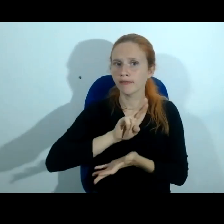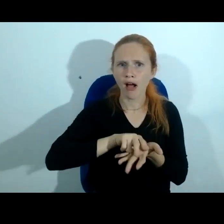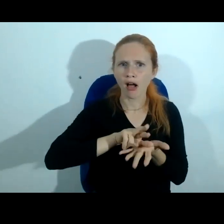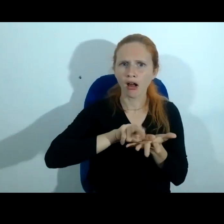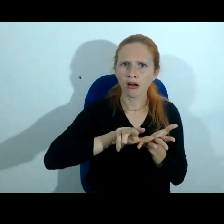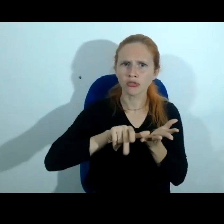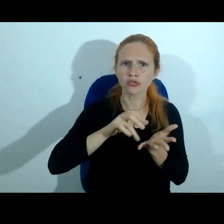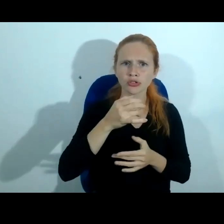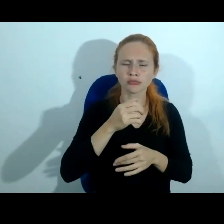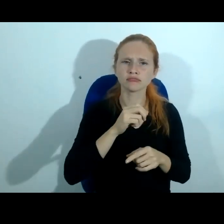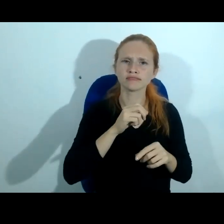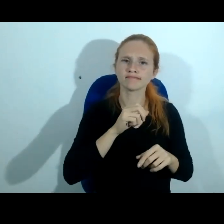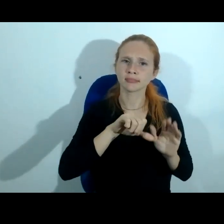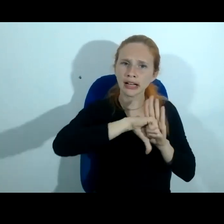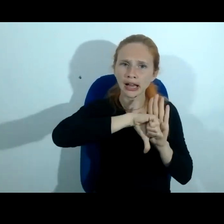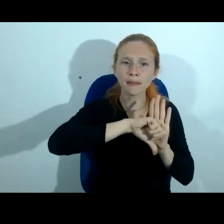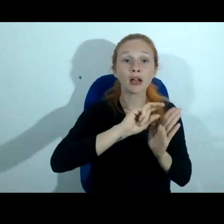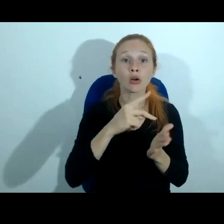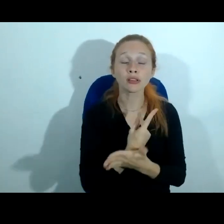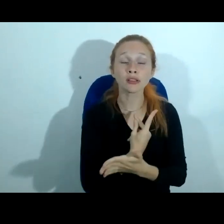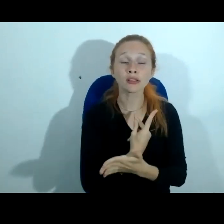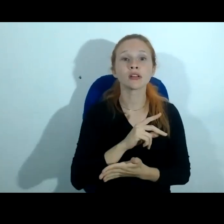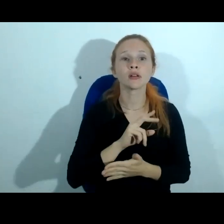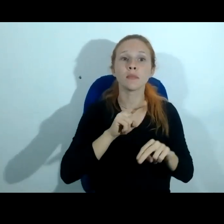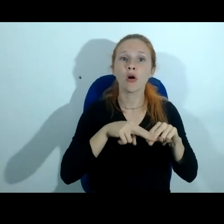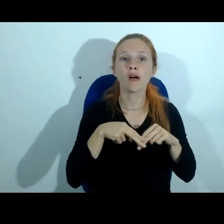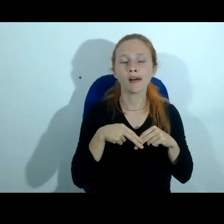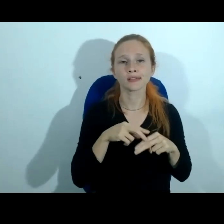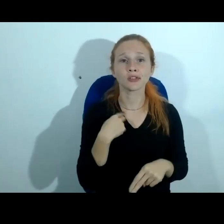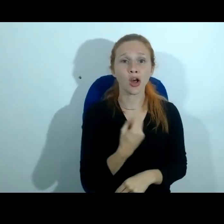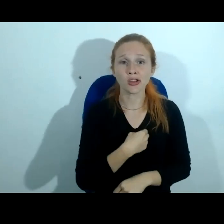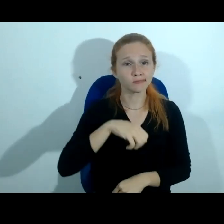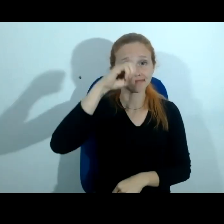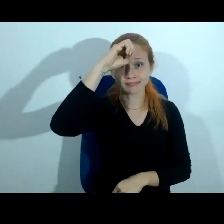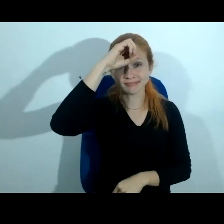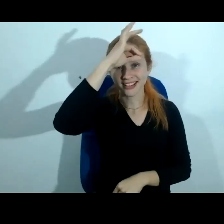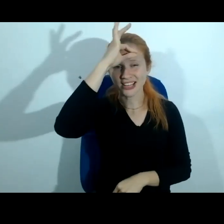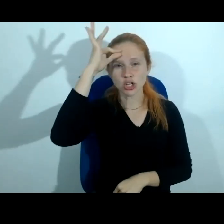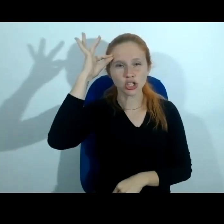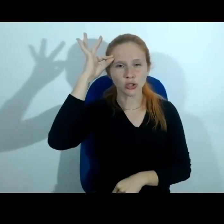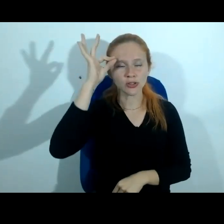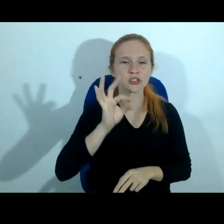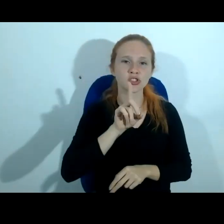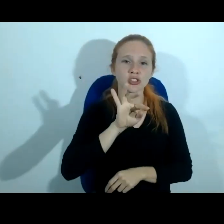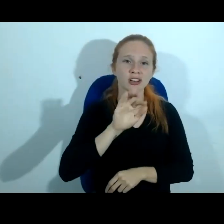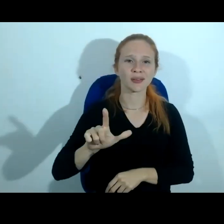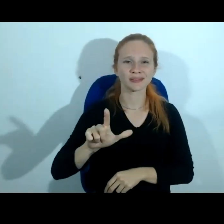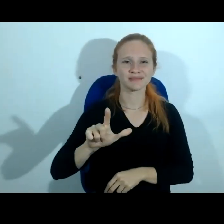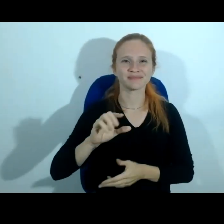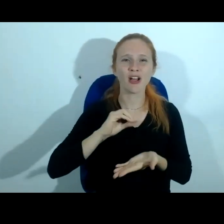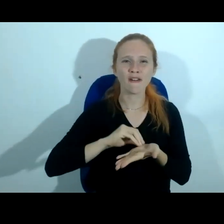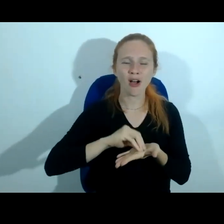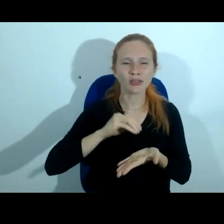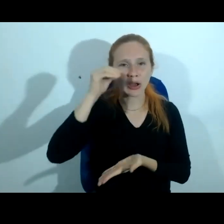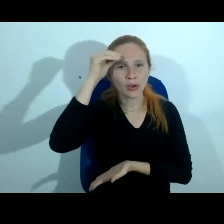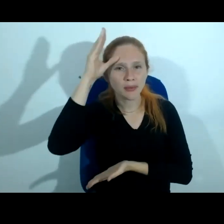lugar só aconteciam por causa da nossa ingenuidade digital ou seja por causa da nossa falta de conhecimento da nossa